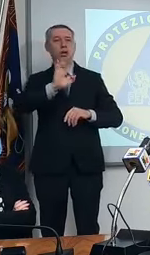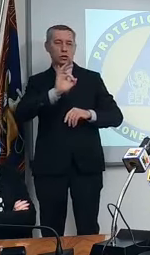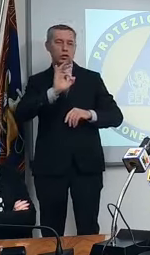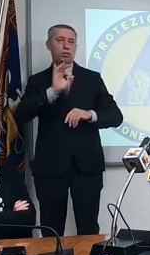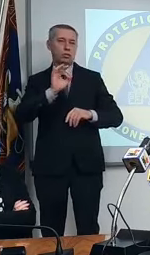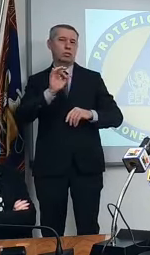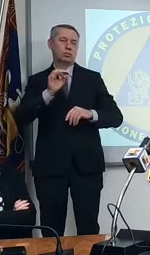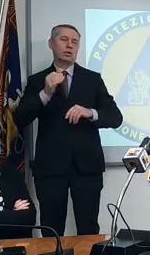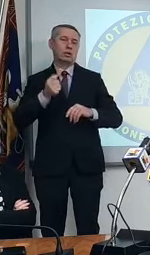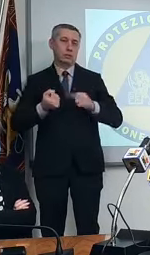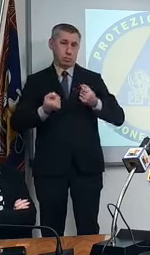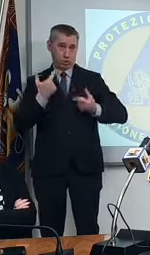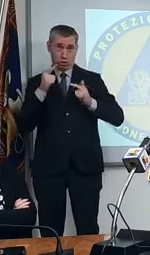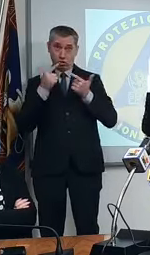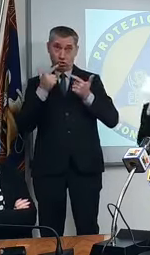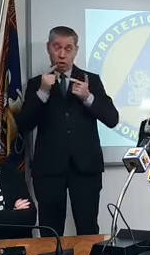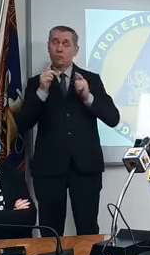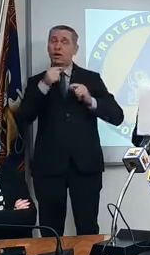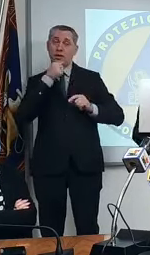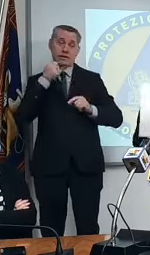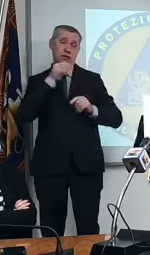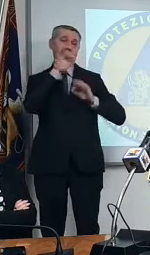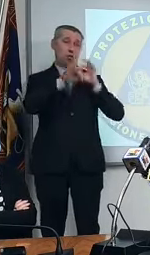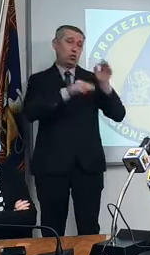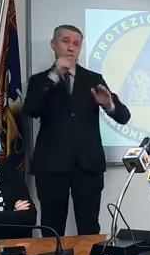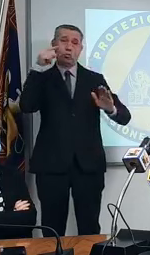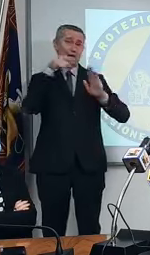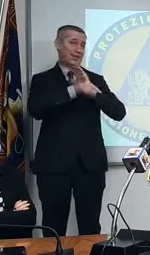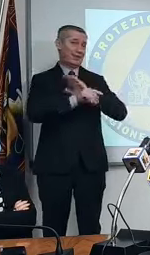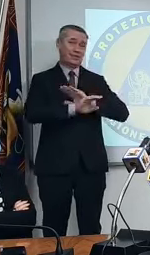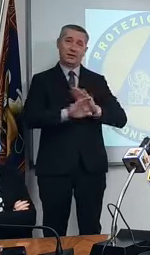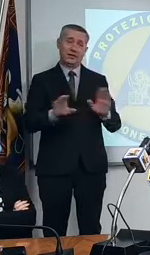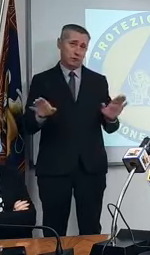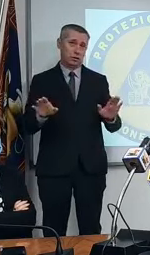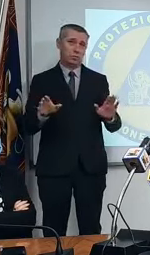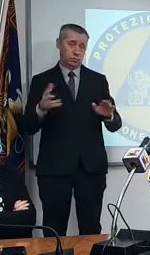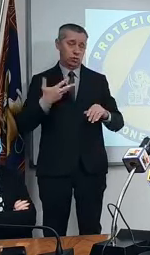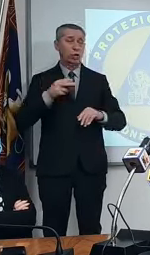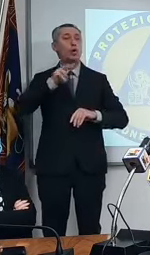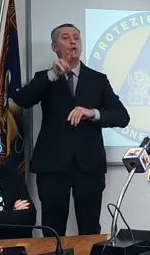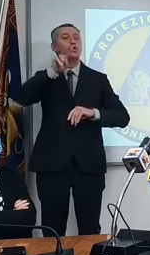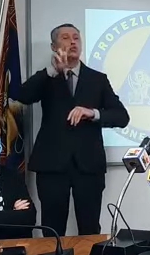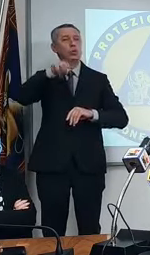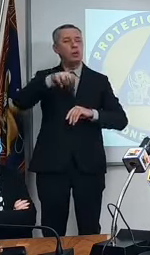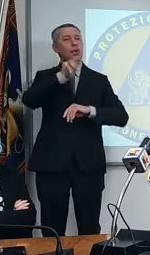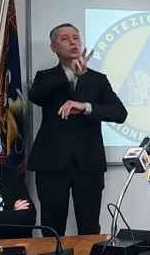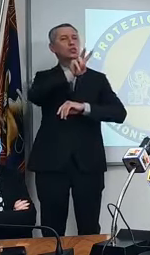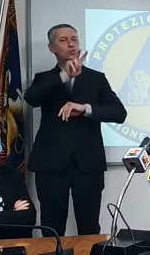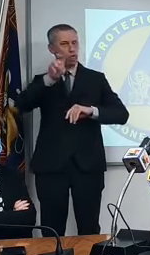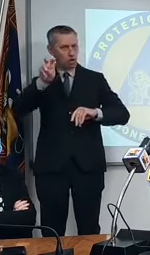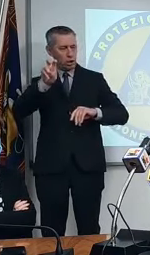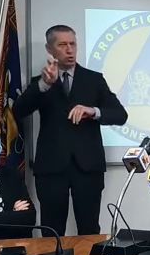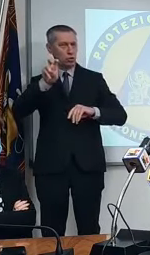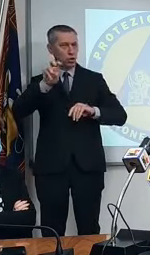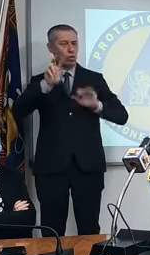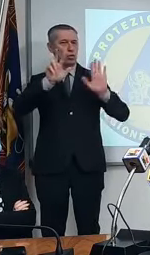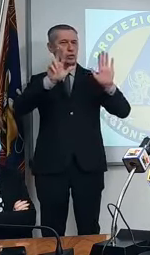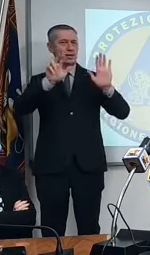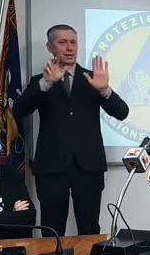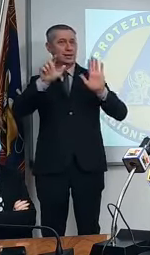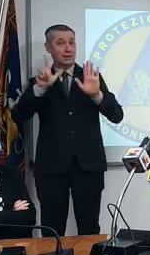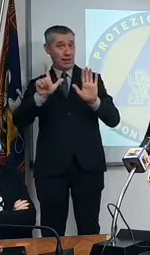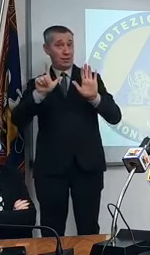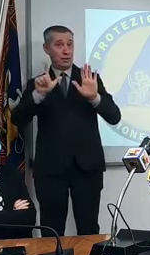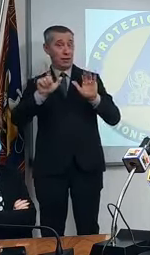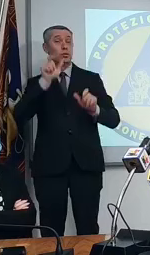bisogno di cure intensive e quindi infatti noi abbiamo 2.287